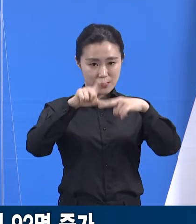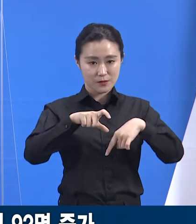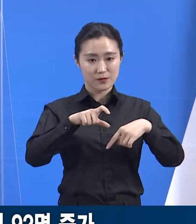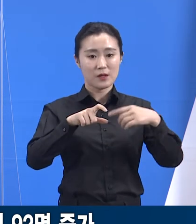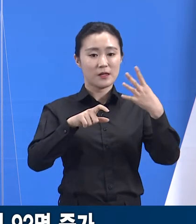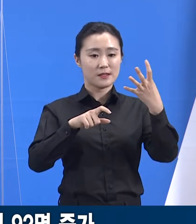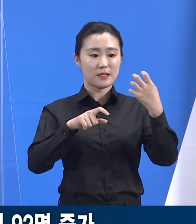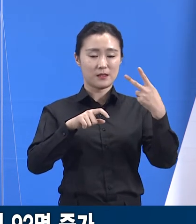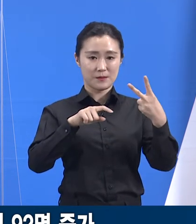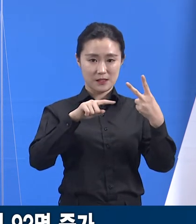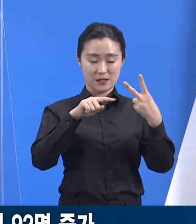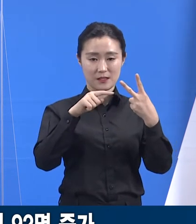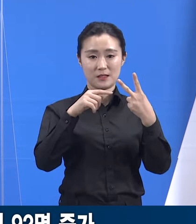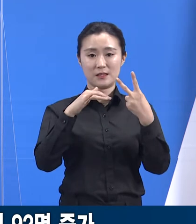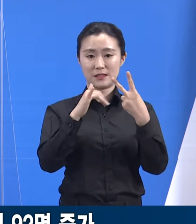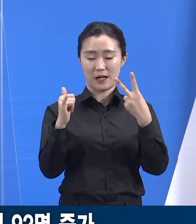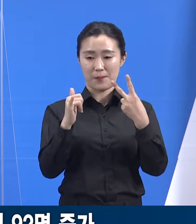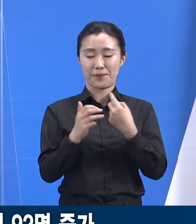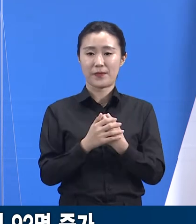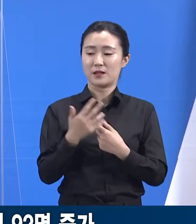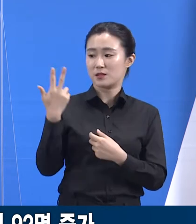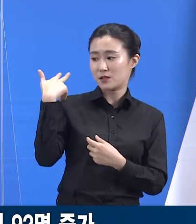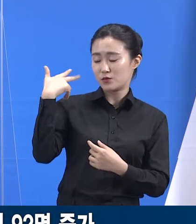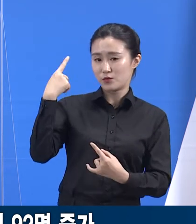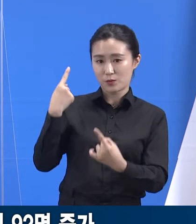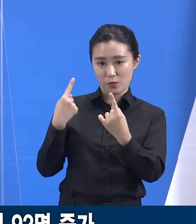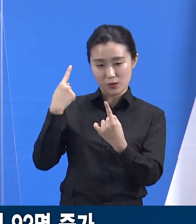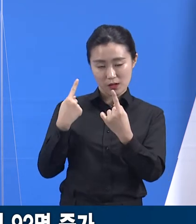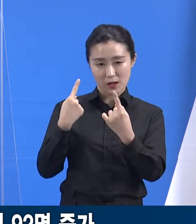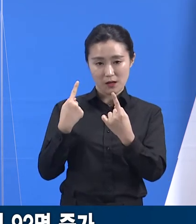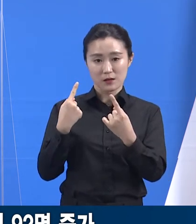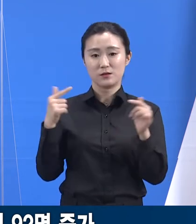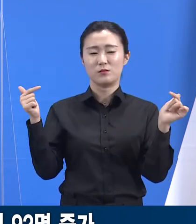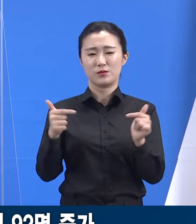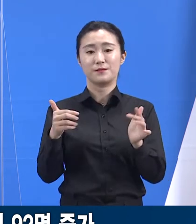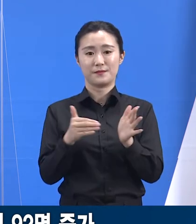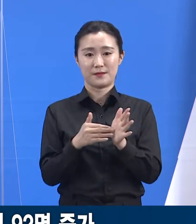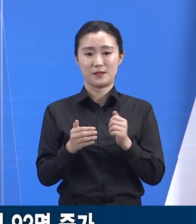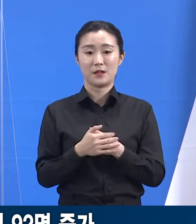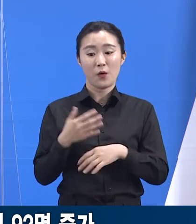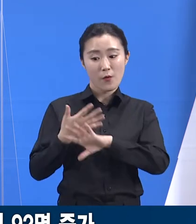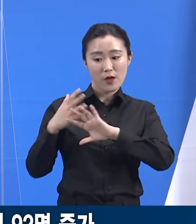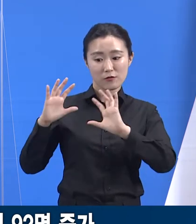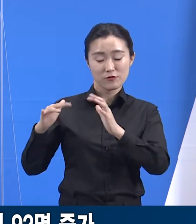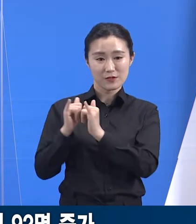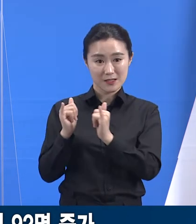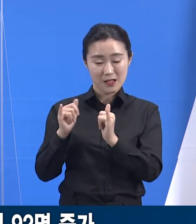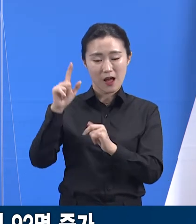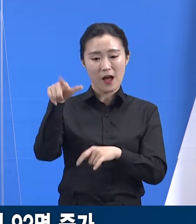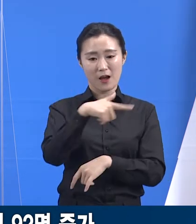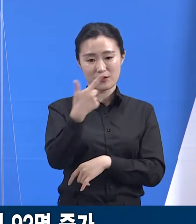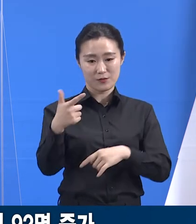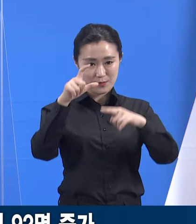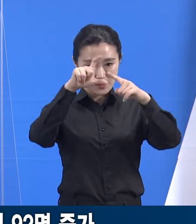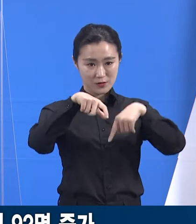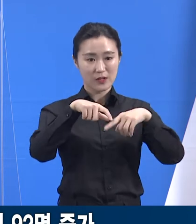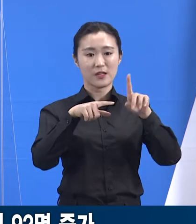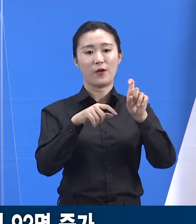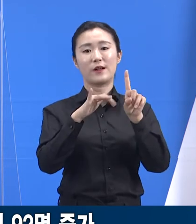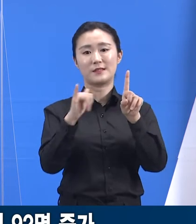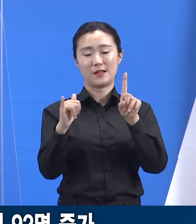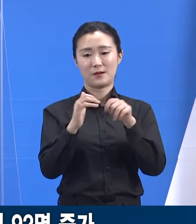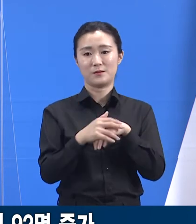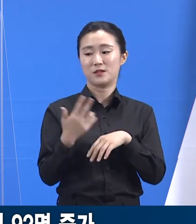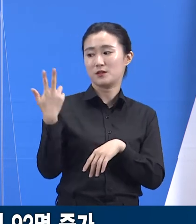45명 대비 3명 감소했습니다. 외국인 확진자 역시 일평균 11명으로 전주 9명 대비